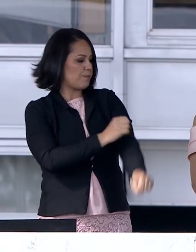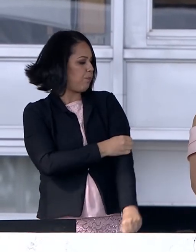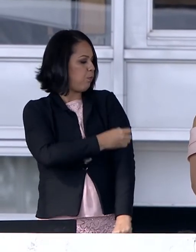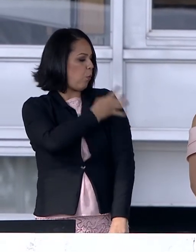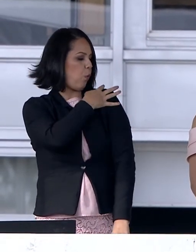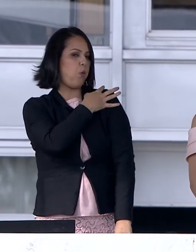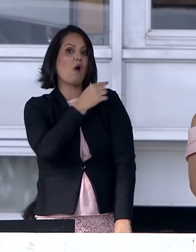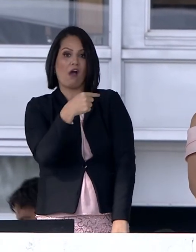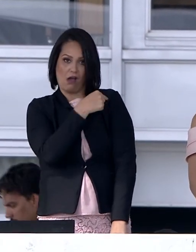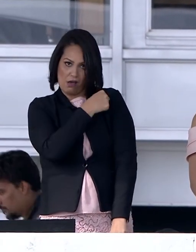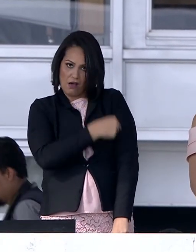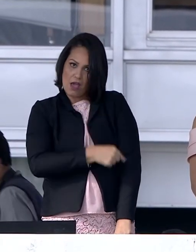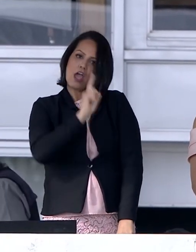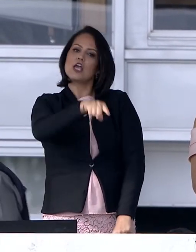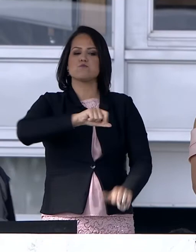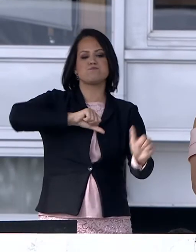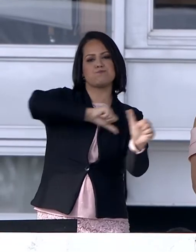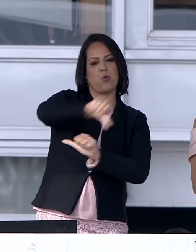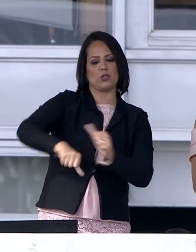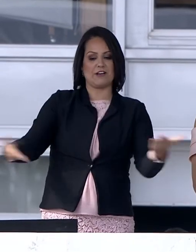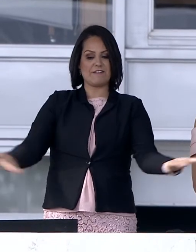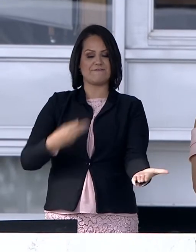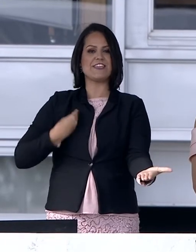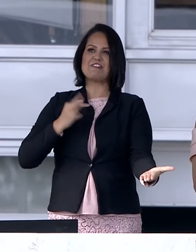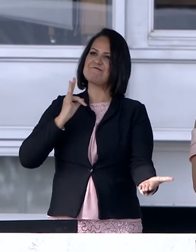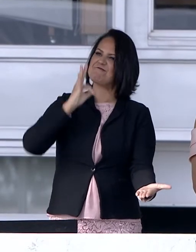e faz o futuro de nossos filhos.